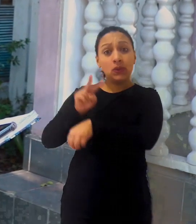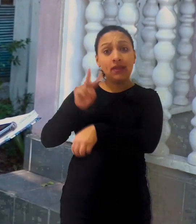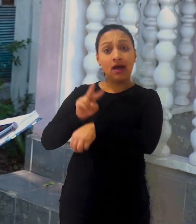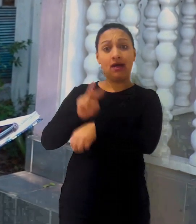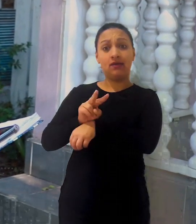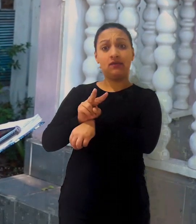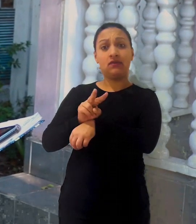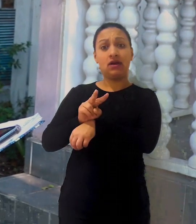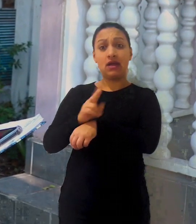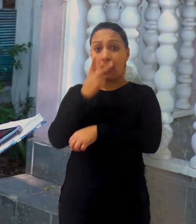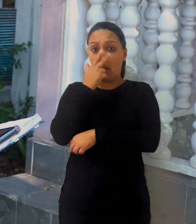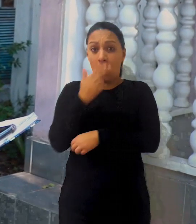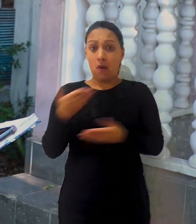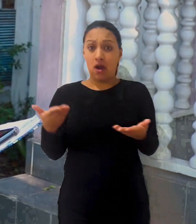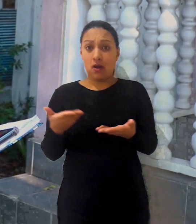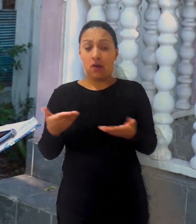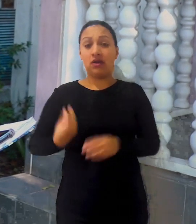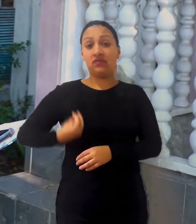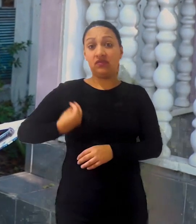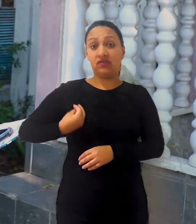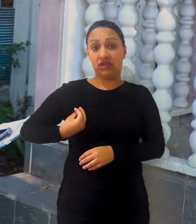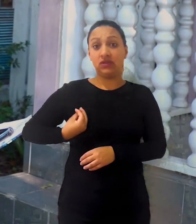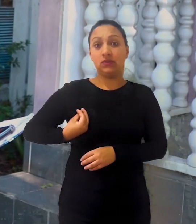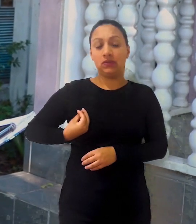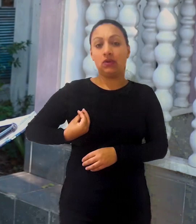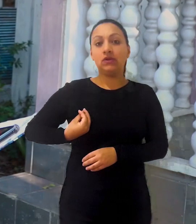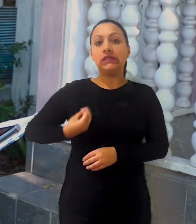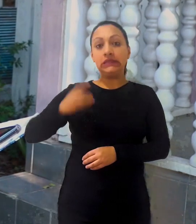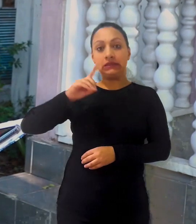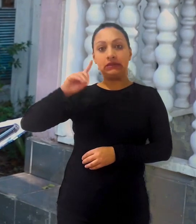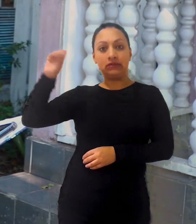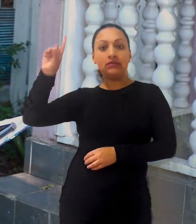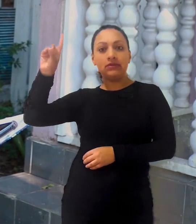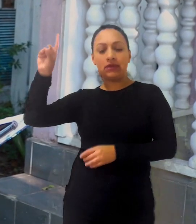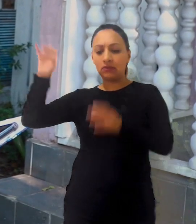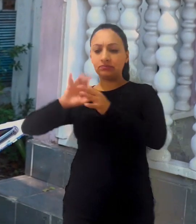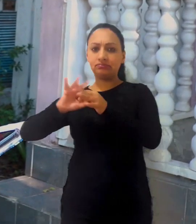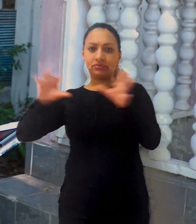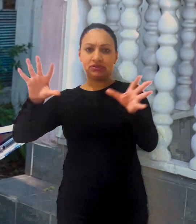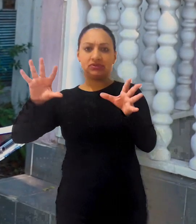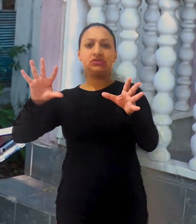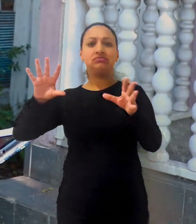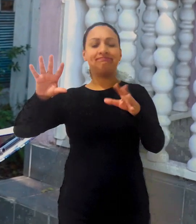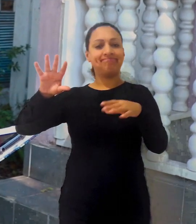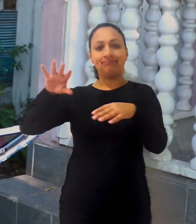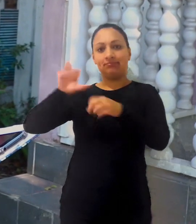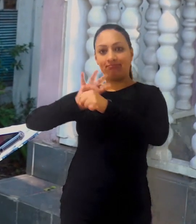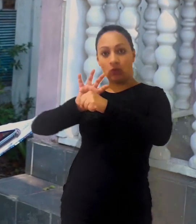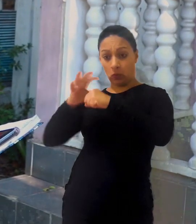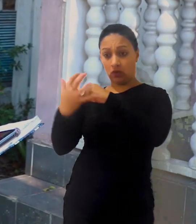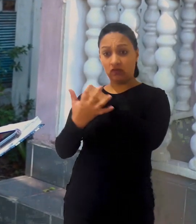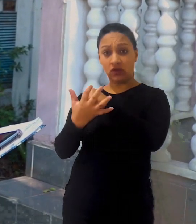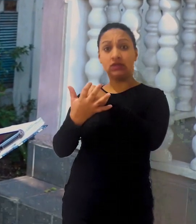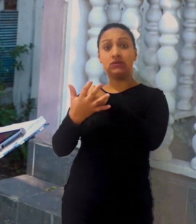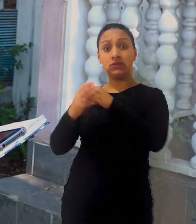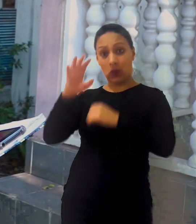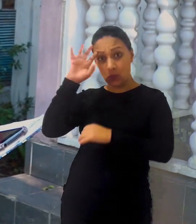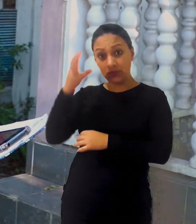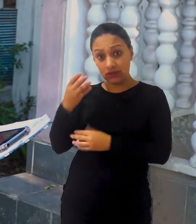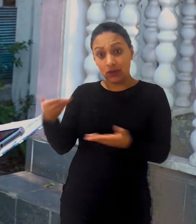cuidava, assim como a gente tem vivido os nossos tempos Deus permitiu todo esse caos, todo esse Covid, todo o Corona que está